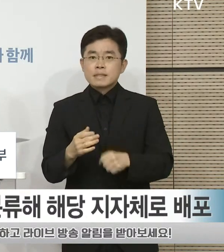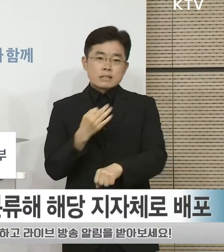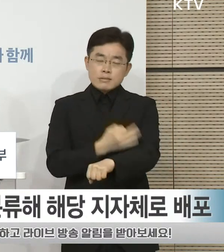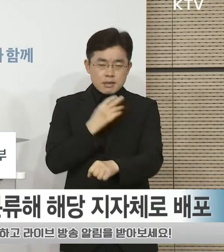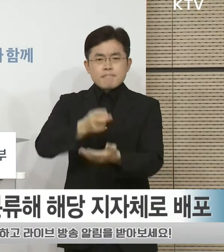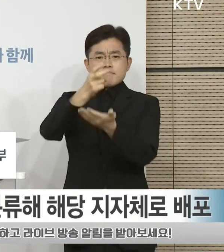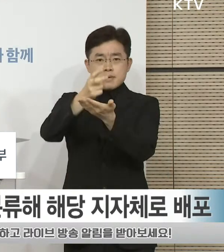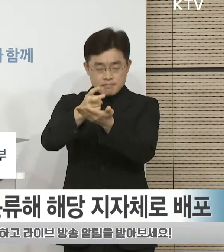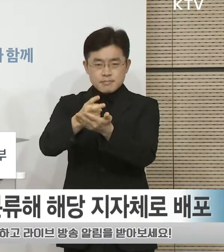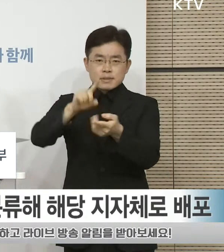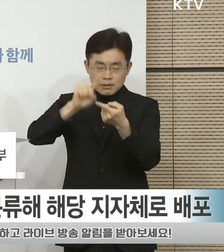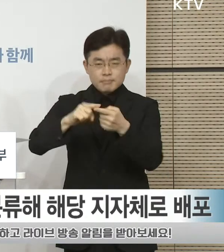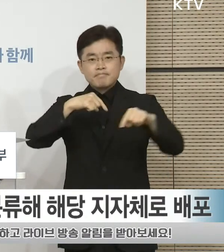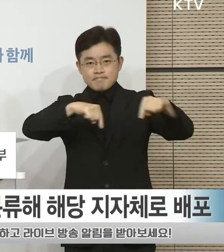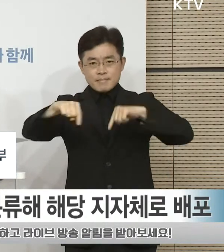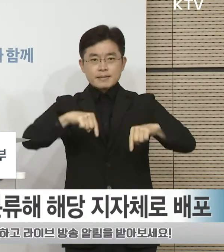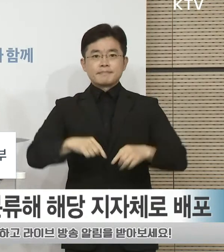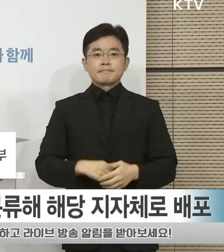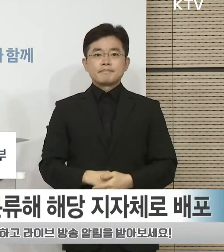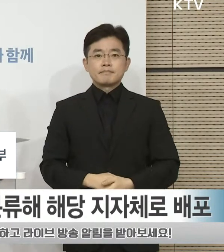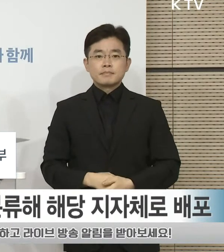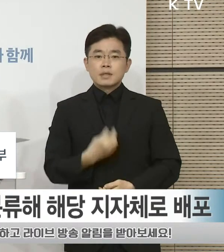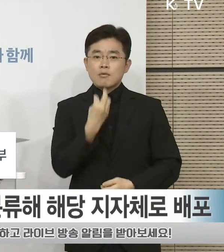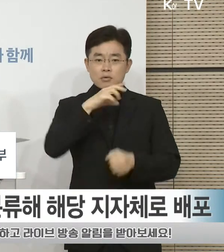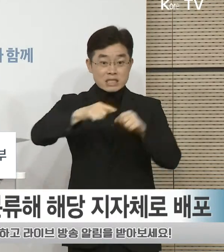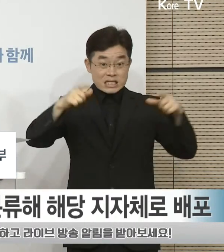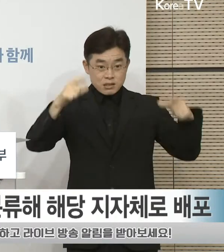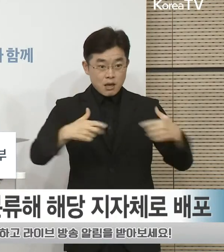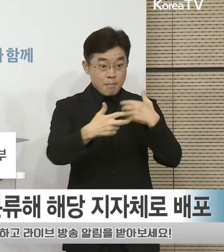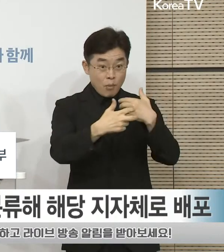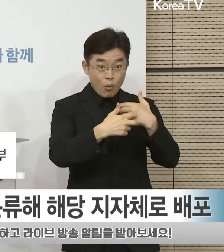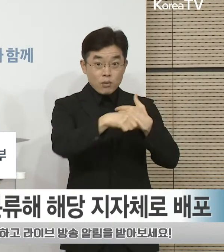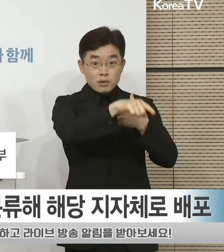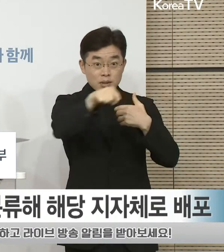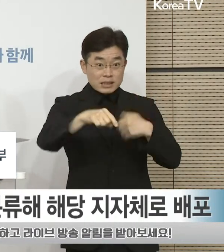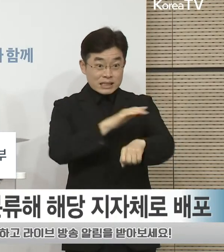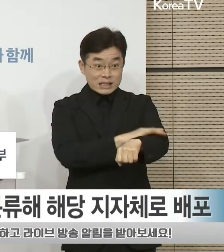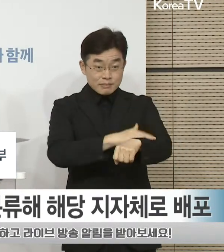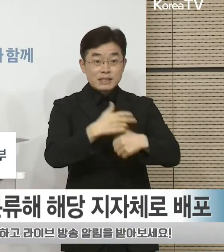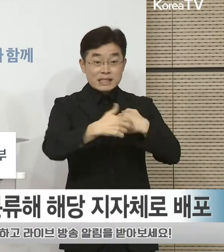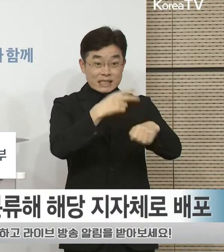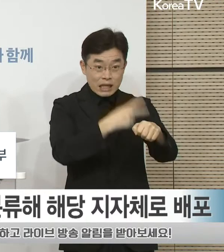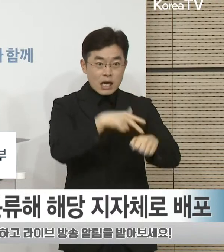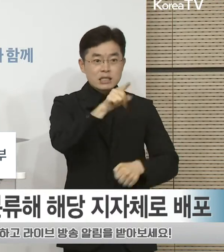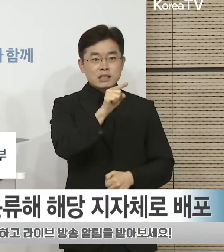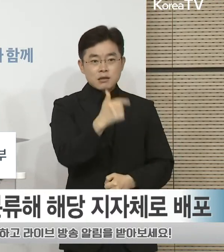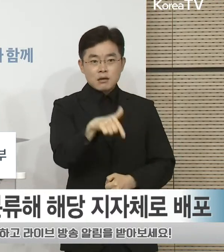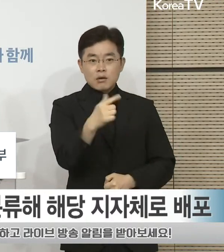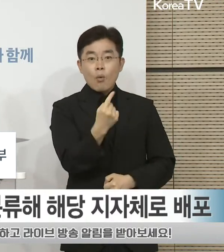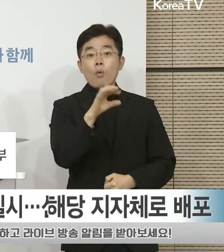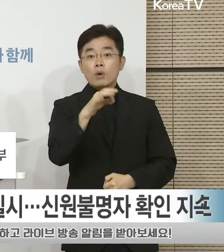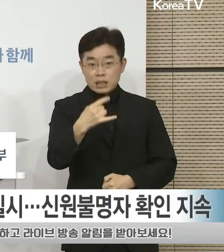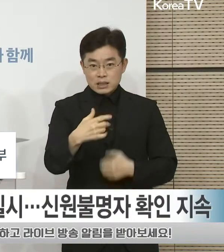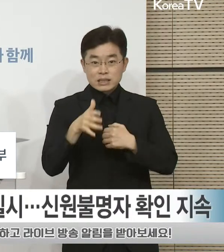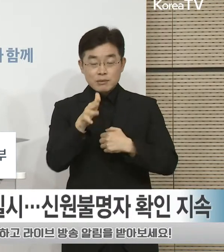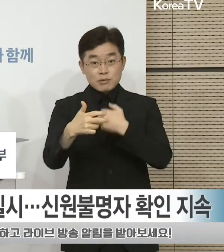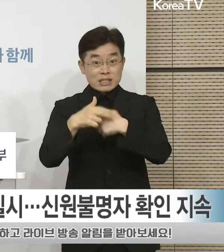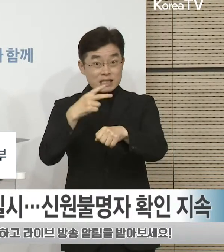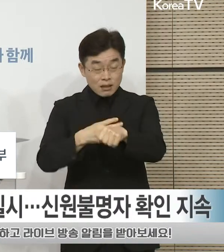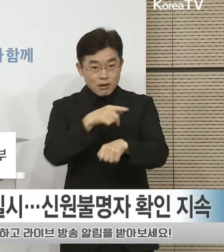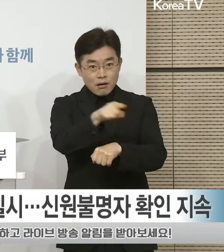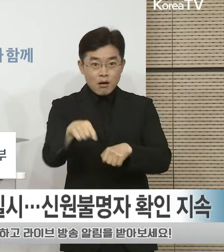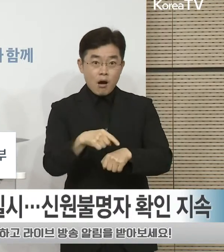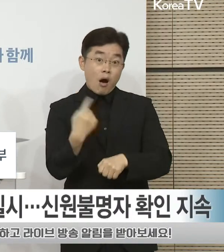따라 대응하고 있습니다. 수도권 수렴병원의 전공위와 전임위에 대해서는 어제 8시를